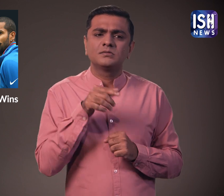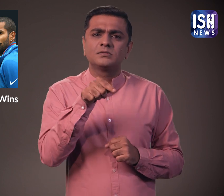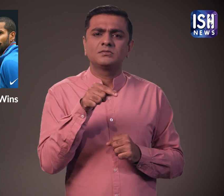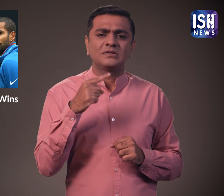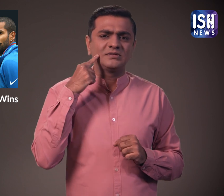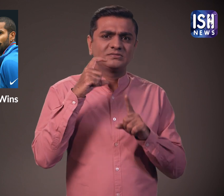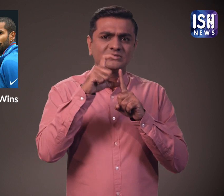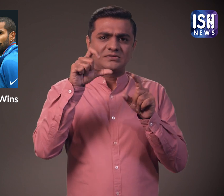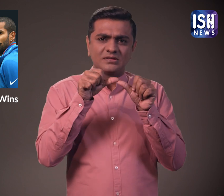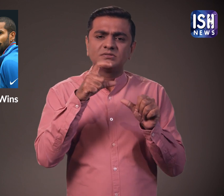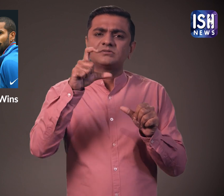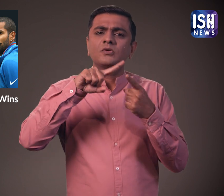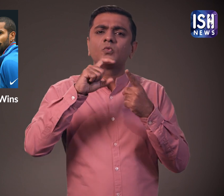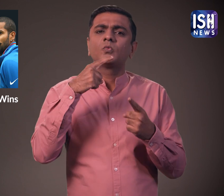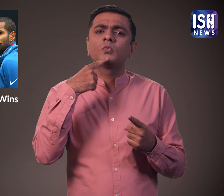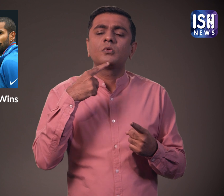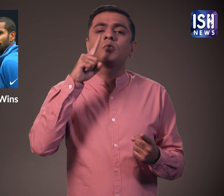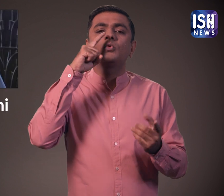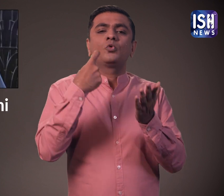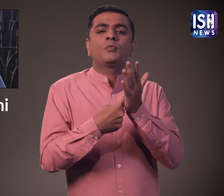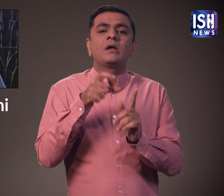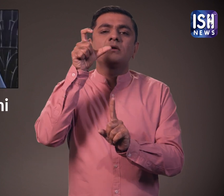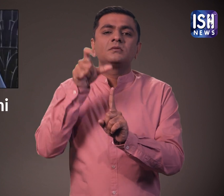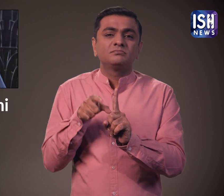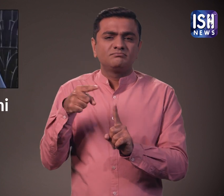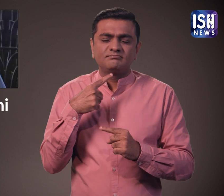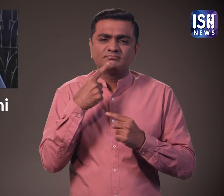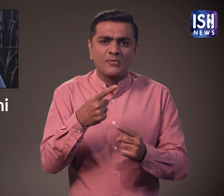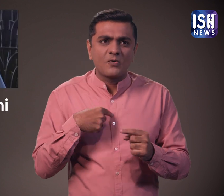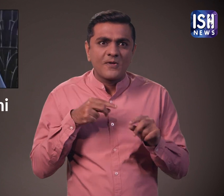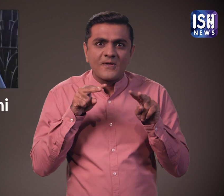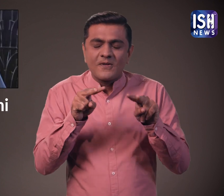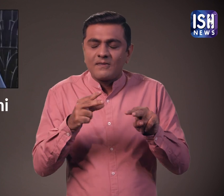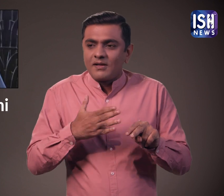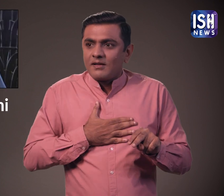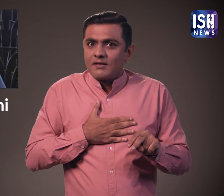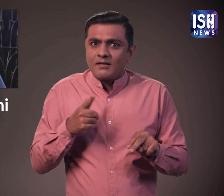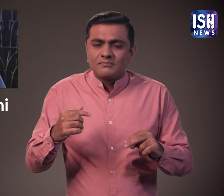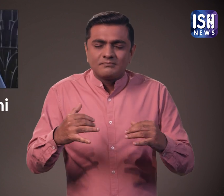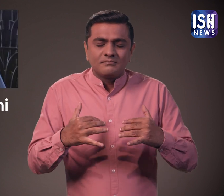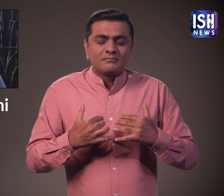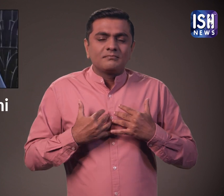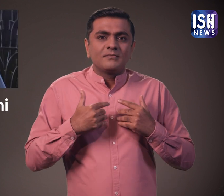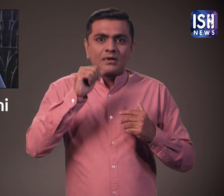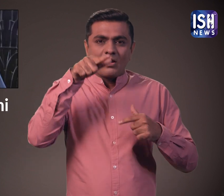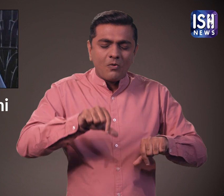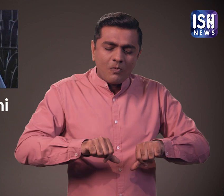IDCA की CEO रोमा बलवानी ने कहा, मैं भारत की जीत से खुश हूँ।